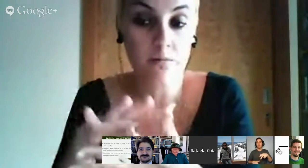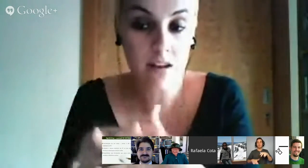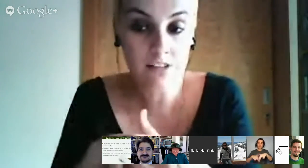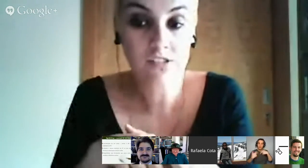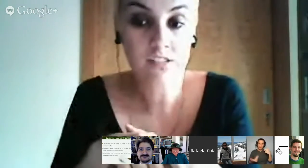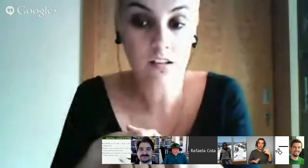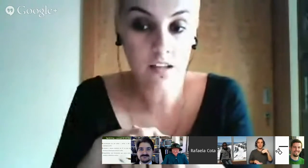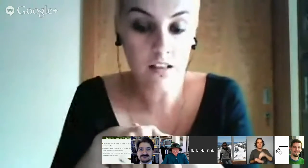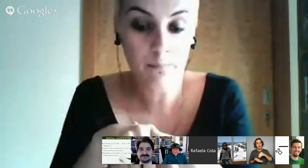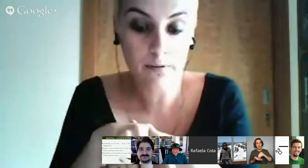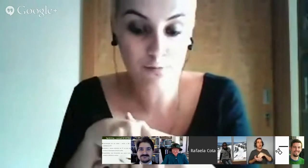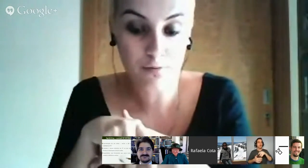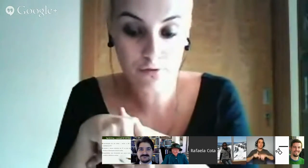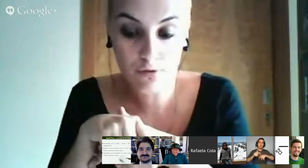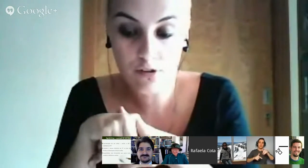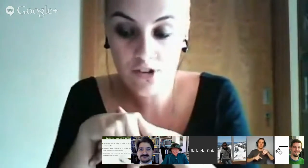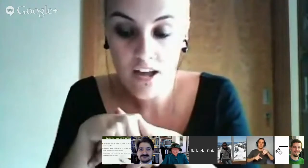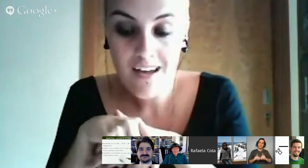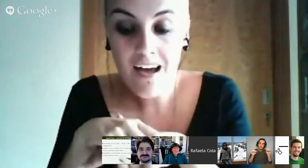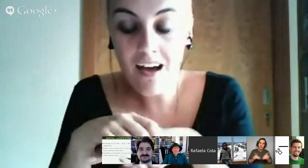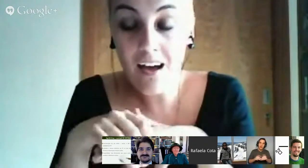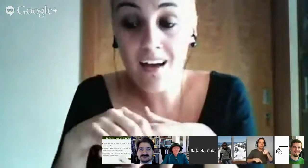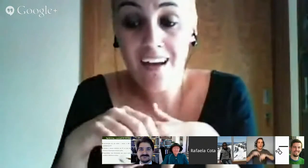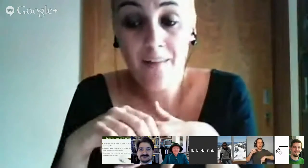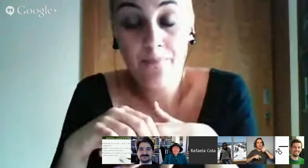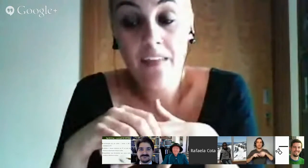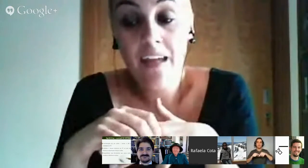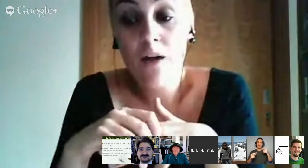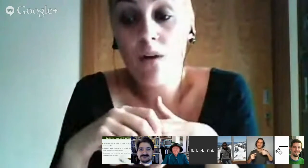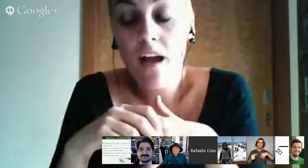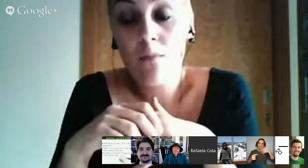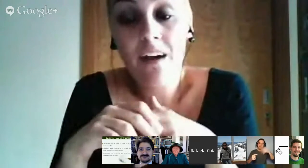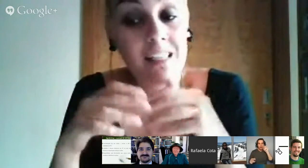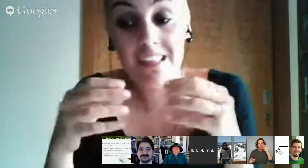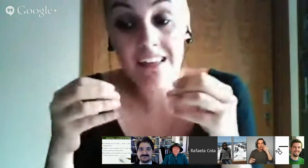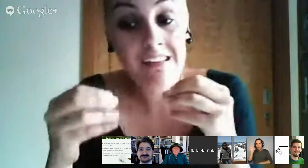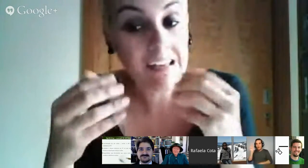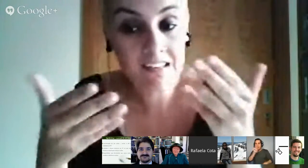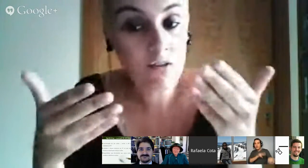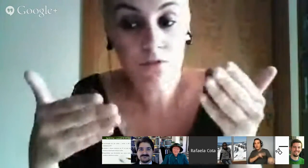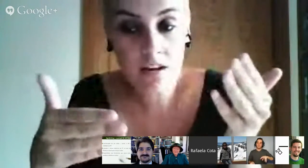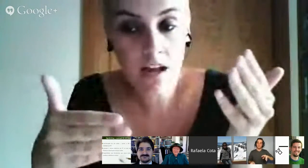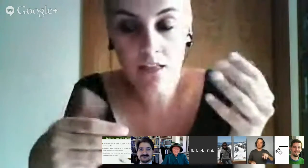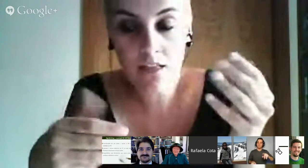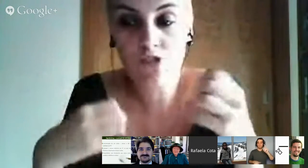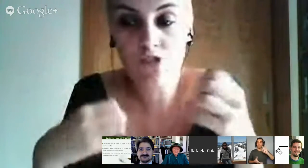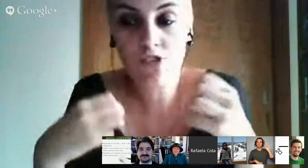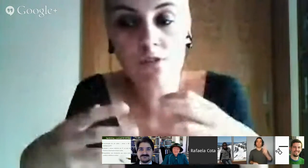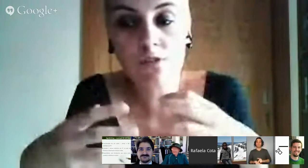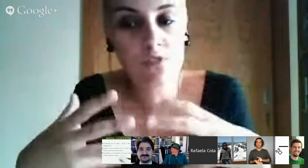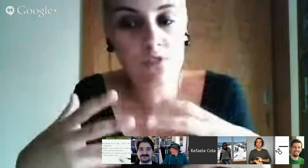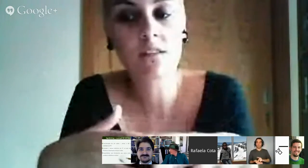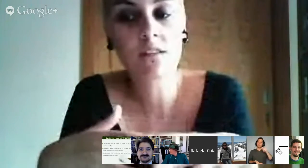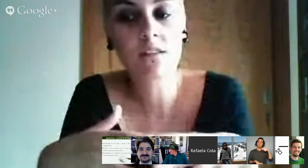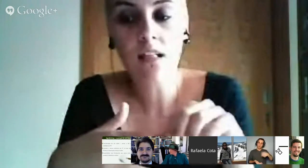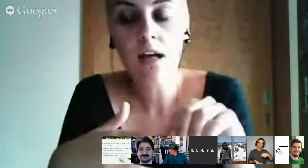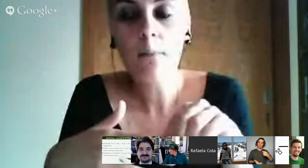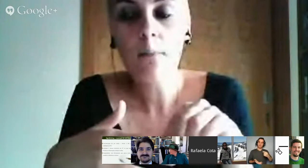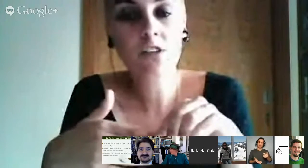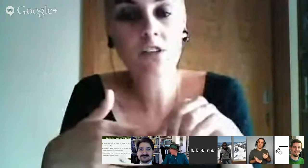trabalhados em sala de aula pelos professores, é uma realidade que tem que ser contrariada. Nós temos que produzir material para